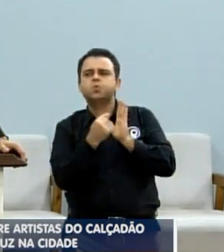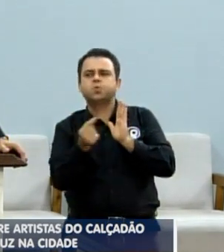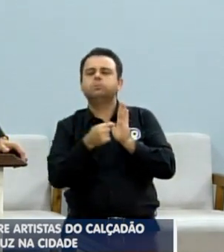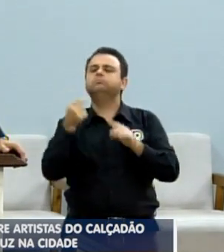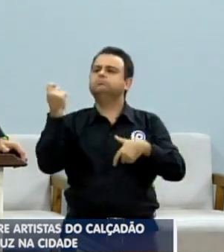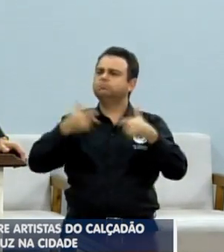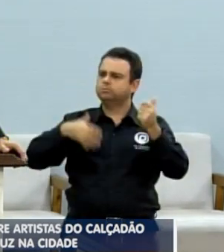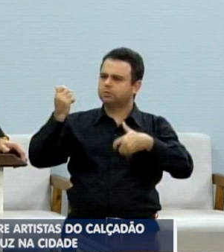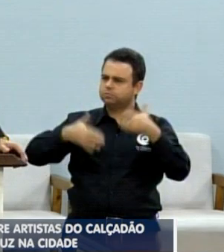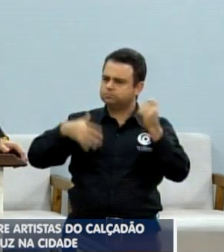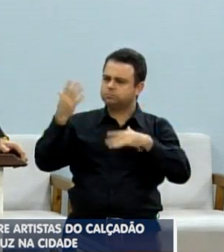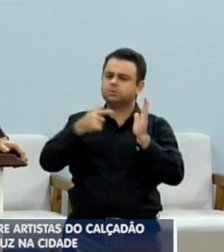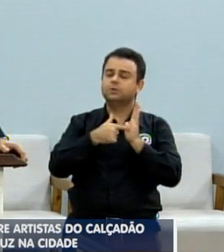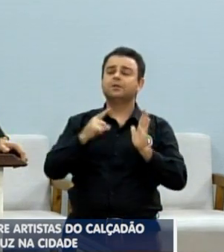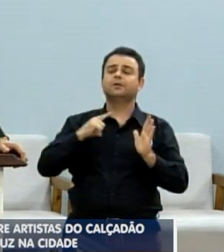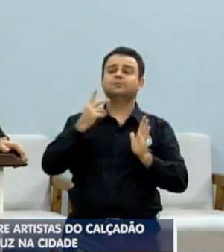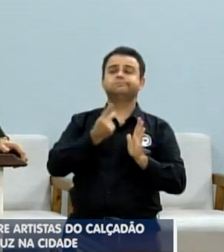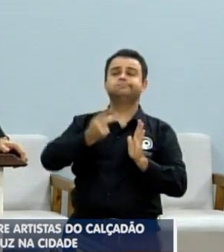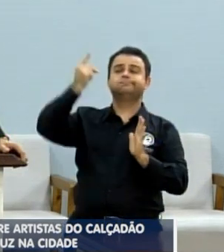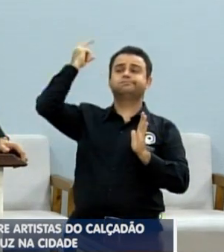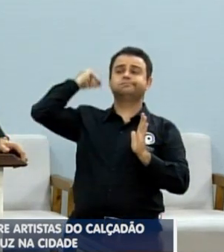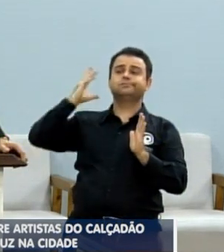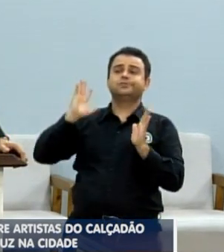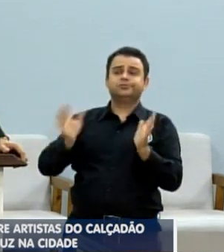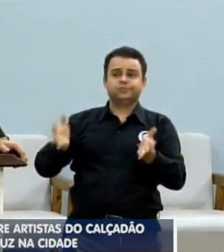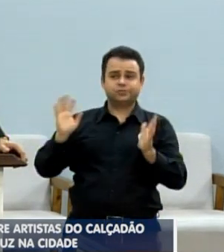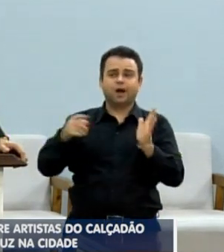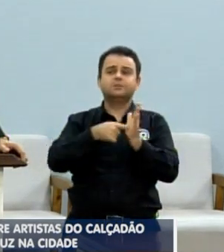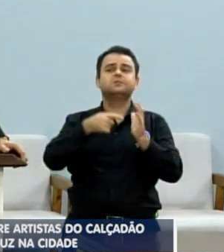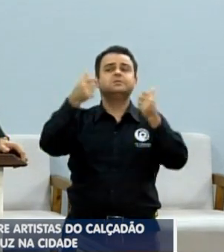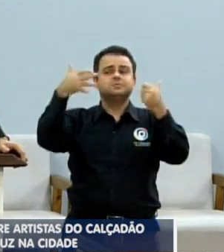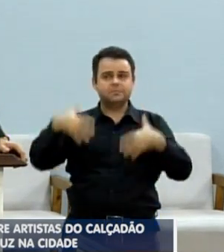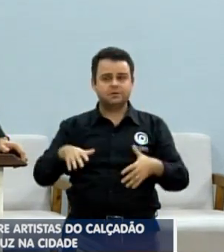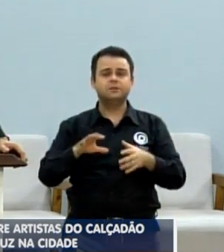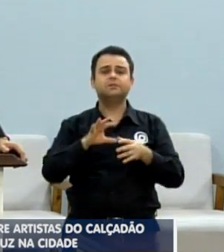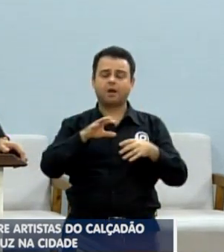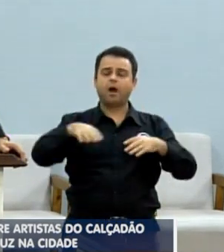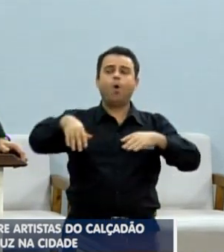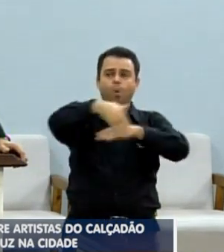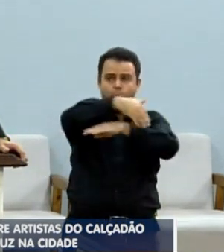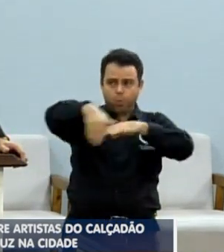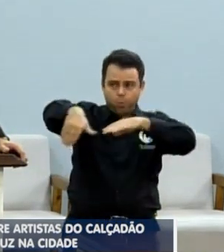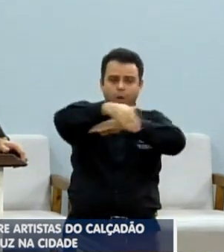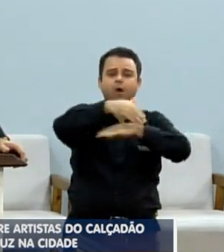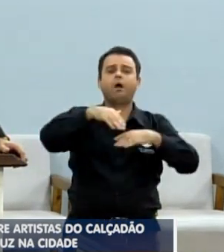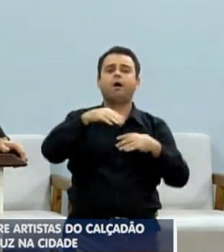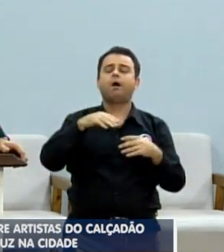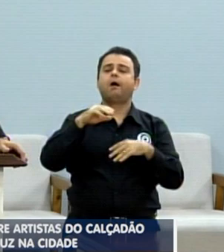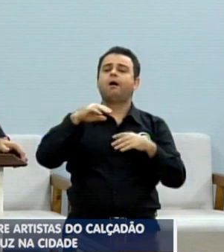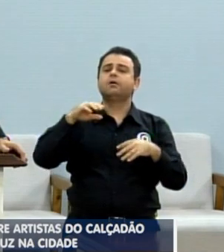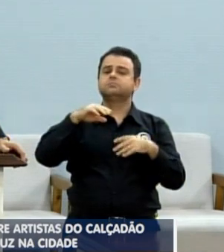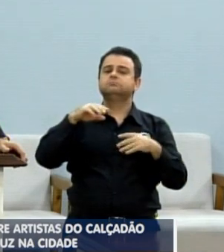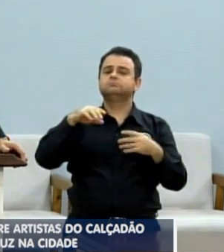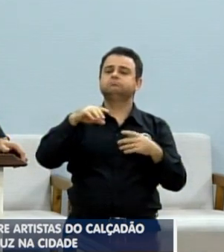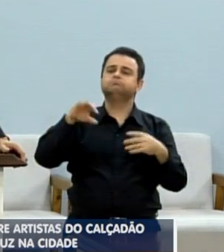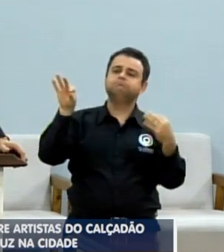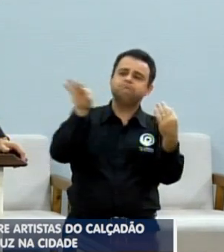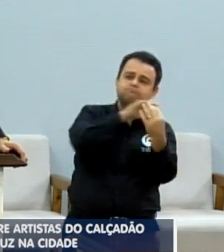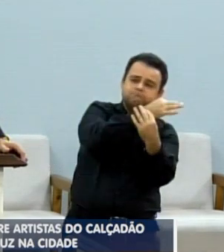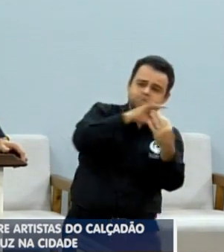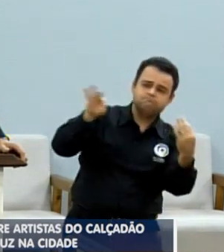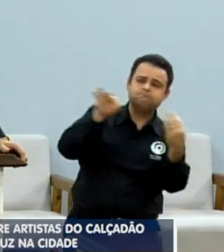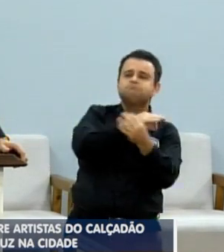há muito tempo já libera o trabalho de vocês. Então, assim, antes de ficar nesses